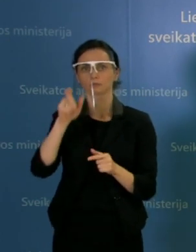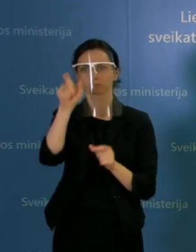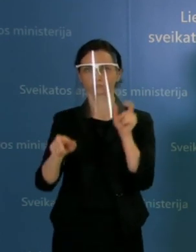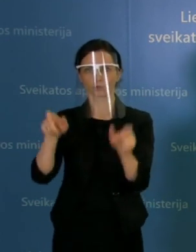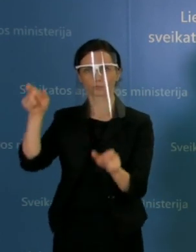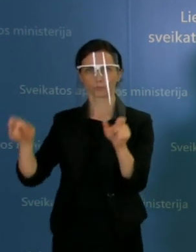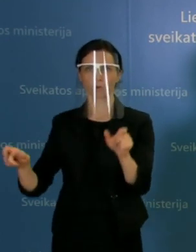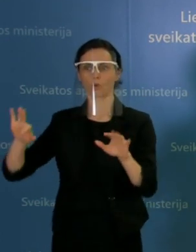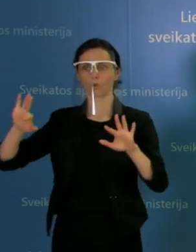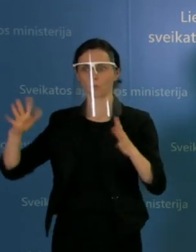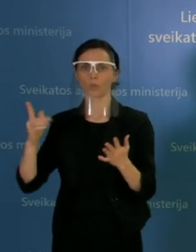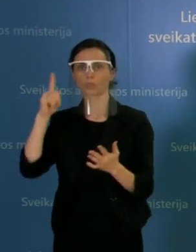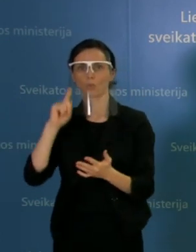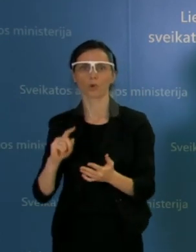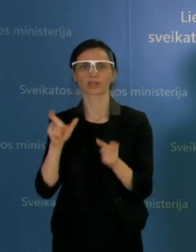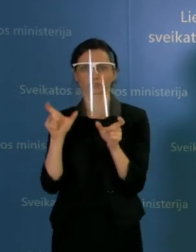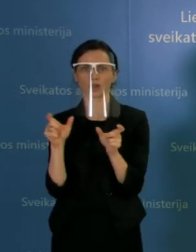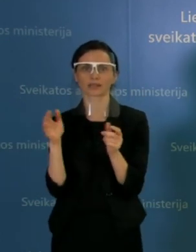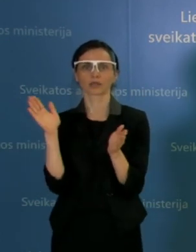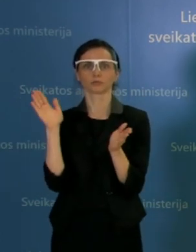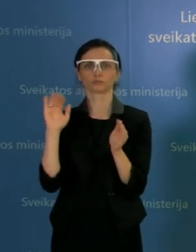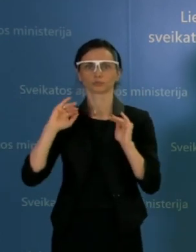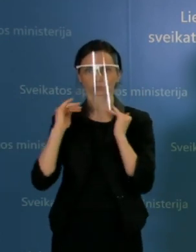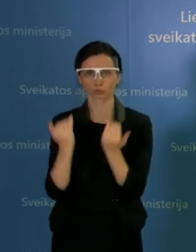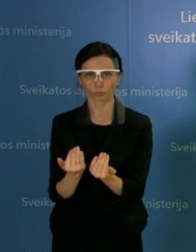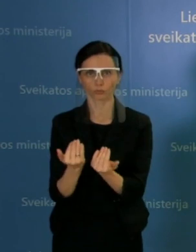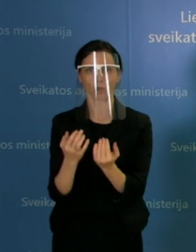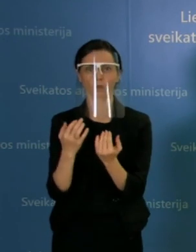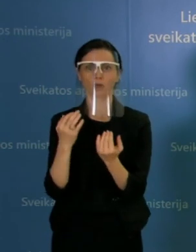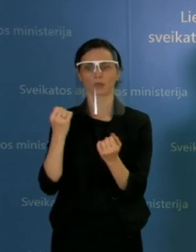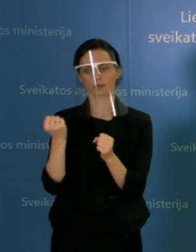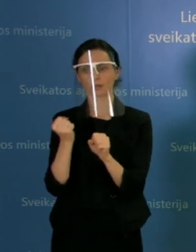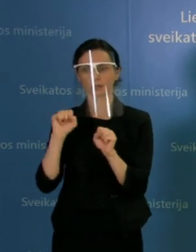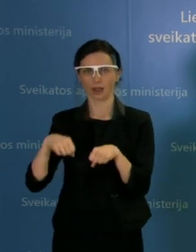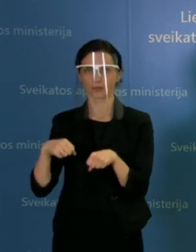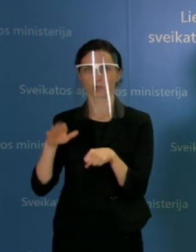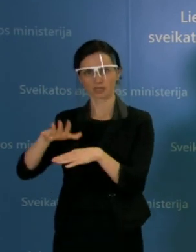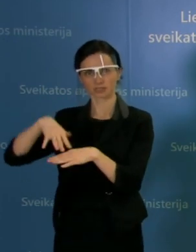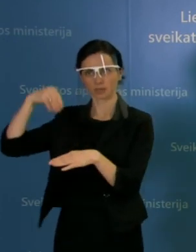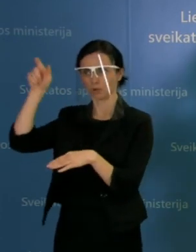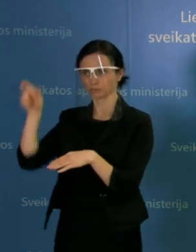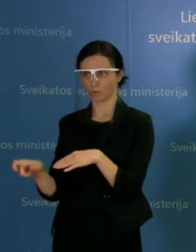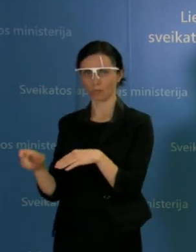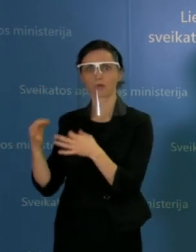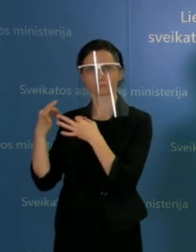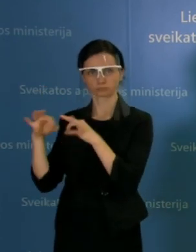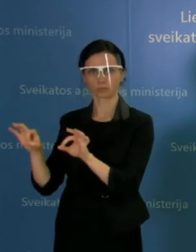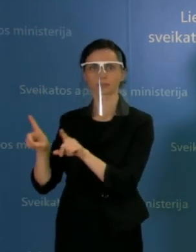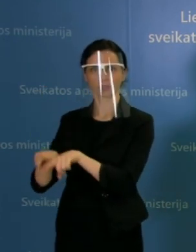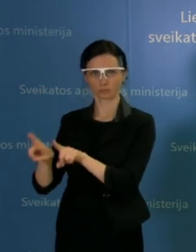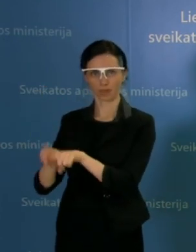galimybė susitrumpinti izoliaciją, bus įrašomi ir Seimo nariai, kurie turėtų tokią galimybę